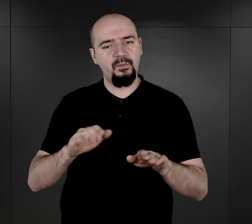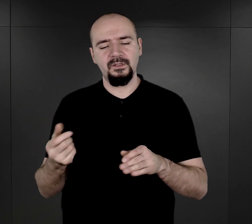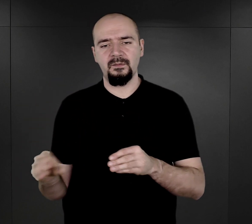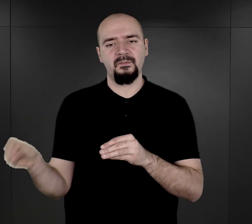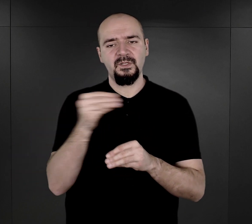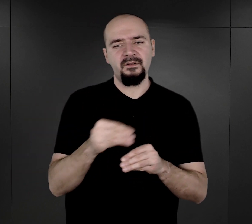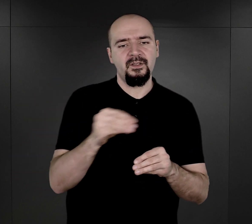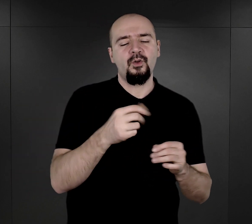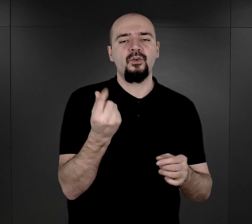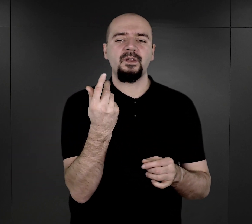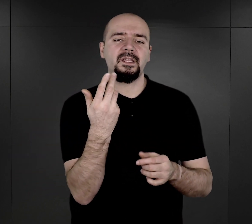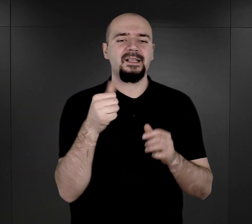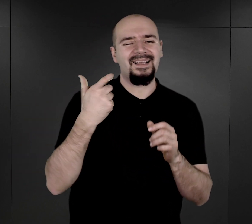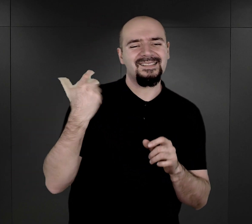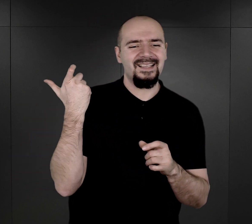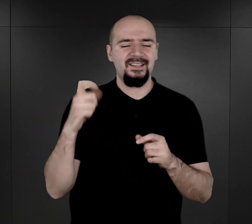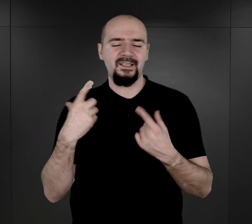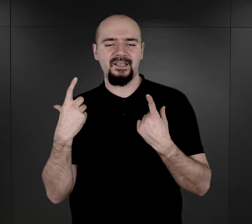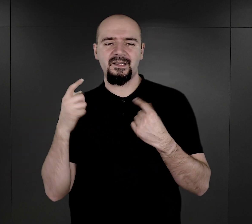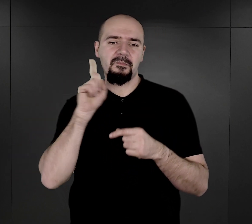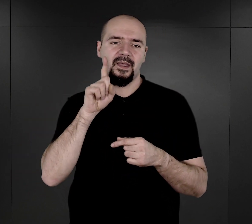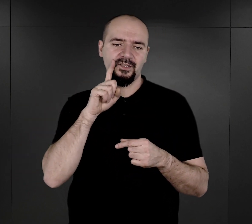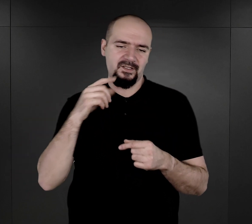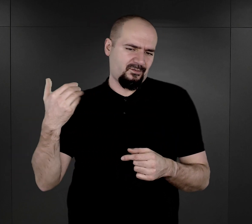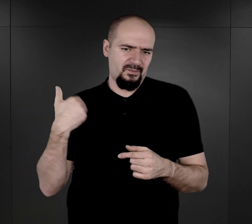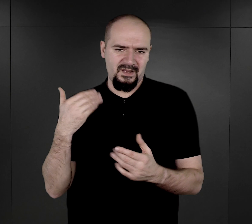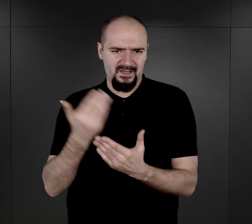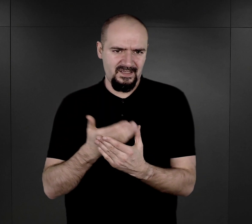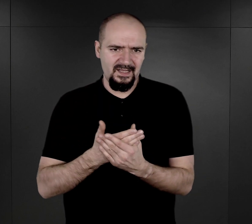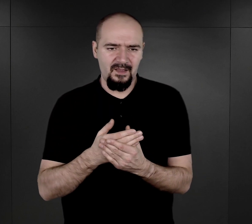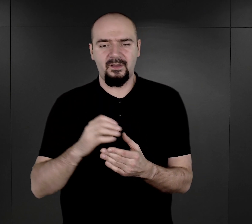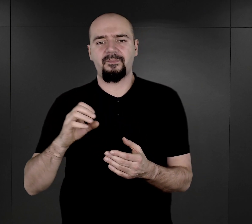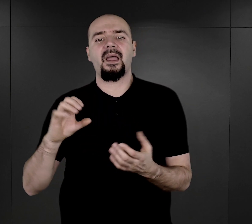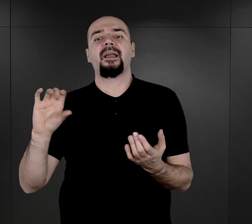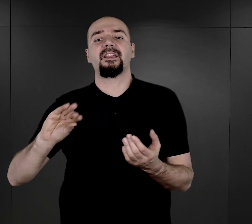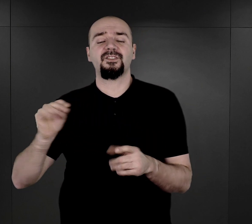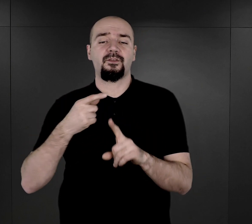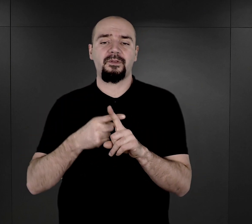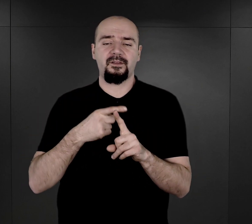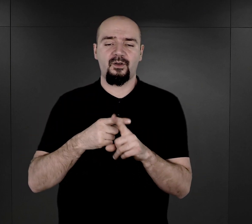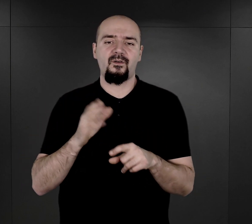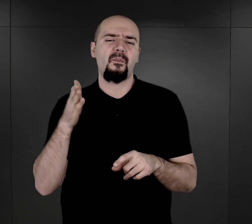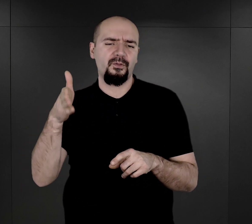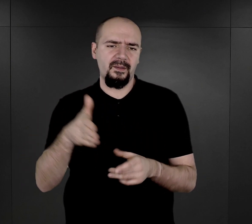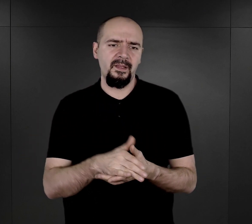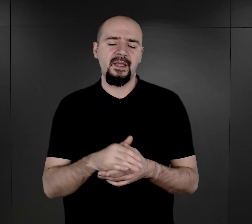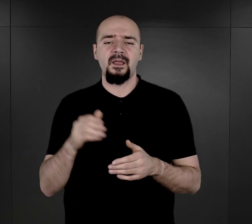mężczyzn i byli to właśnie Romowie. Co więcej, jakiś czas później, podobnie z